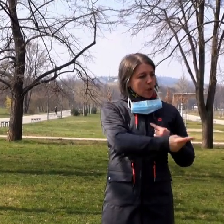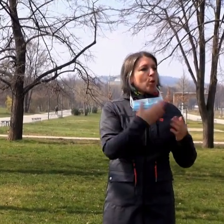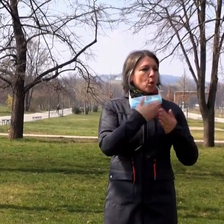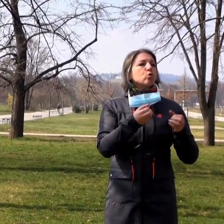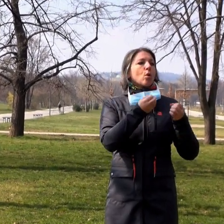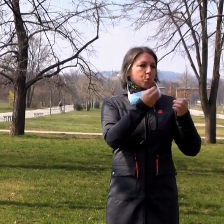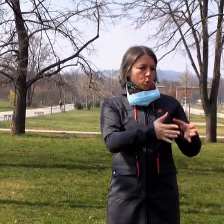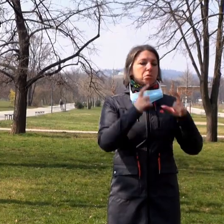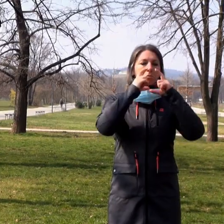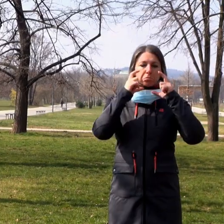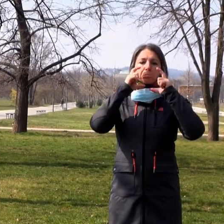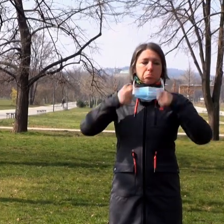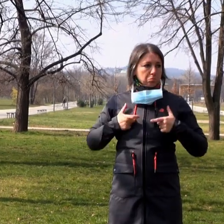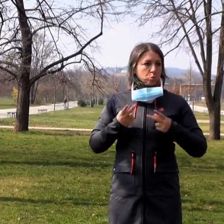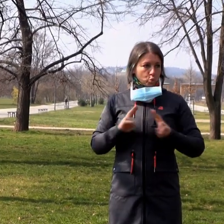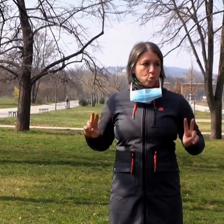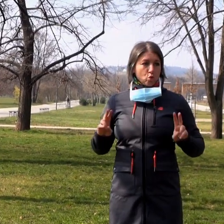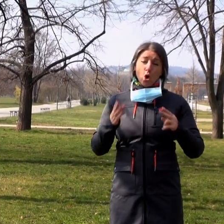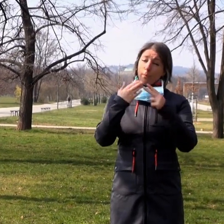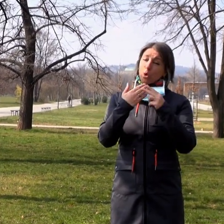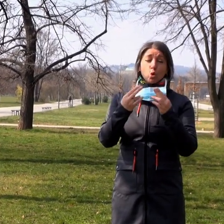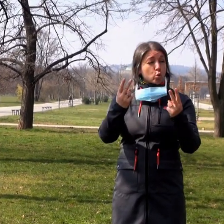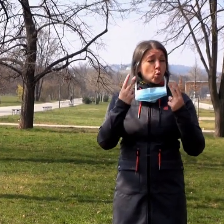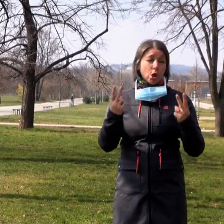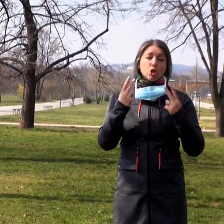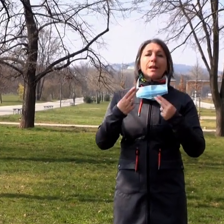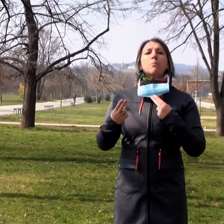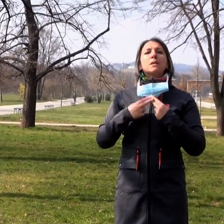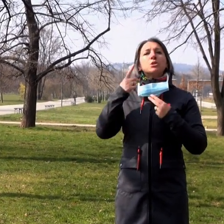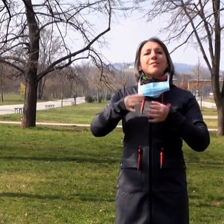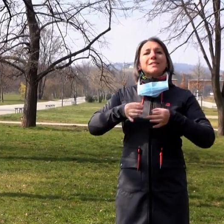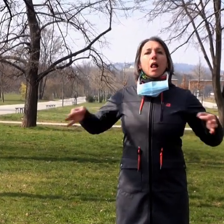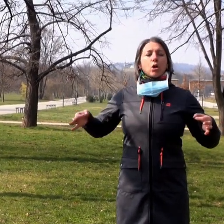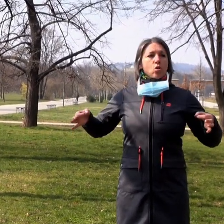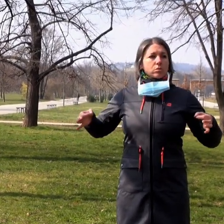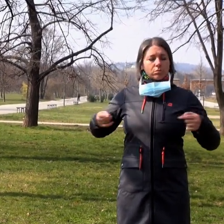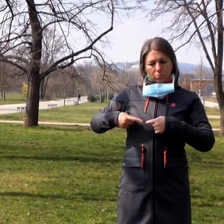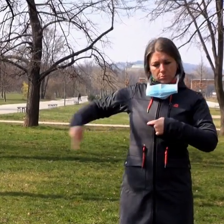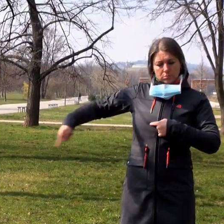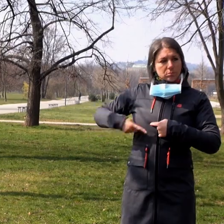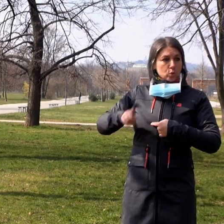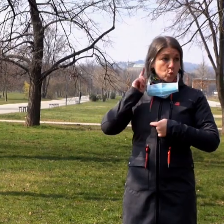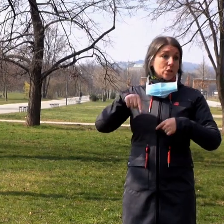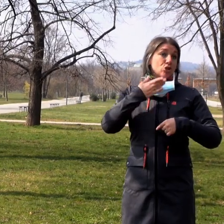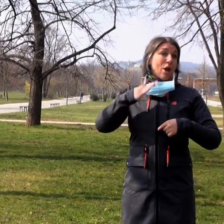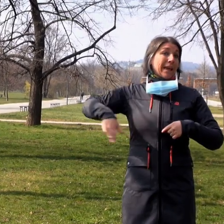sundanou roušku, čili je důležité mít na vědomí tu bezpečnou vzdálenost, která platí v Česku. To je teď dva